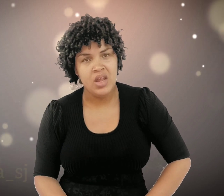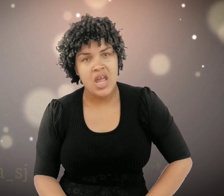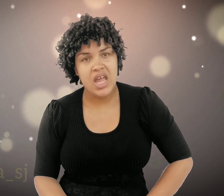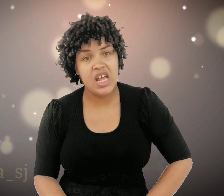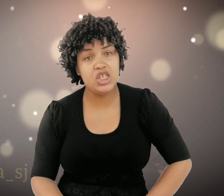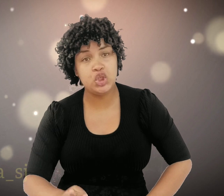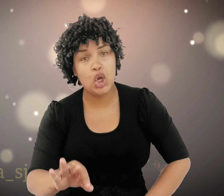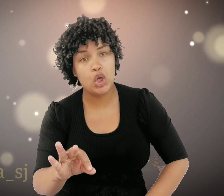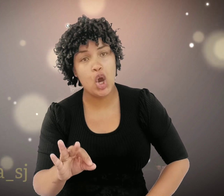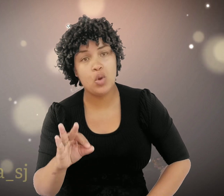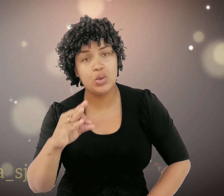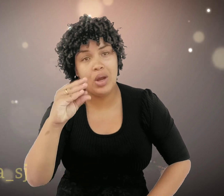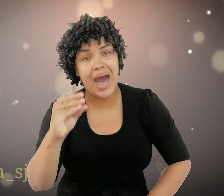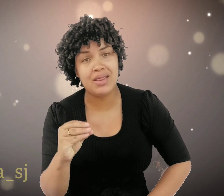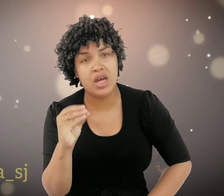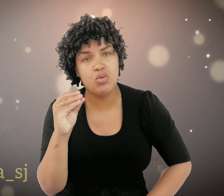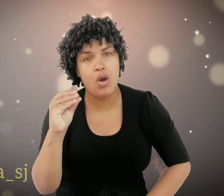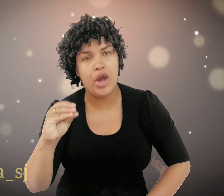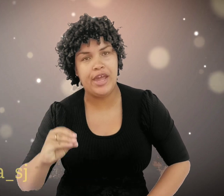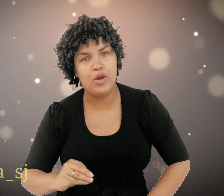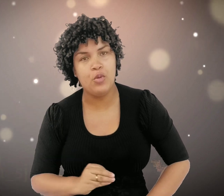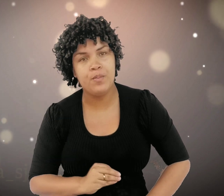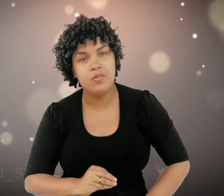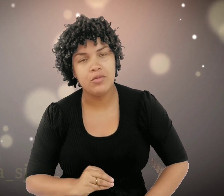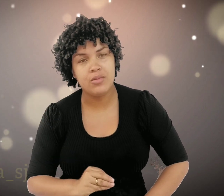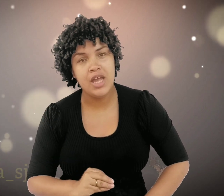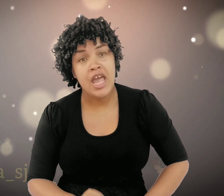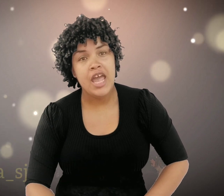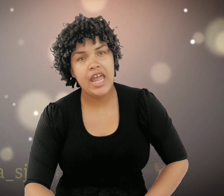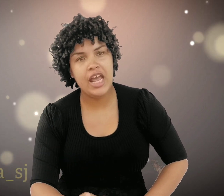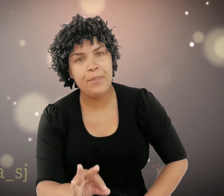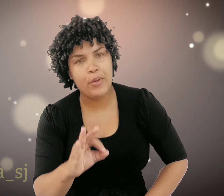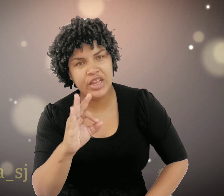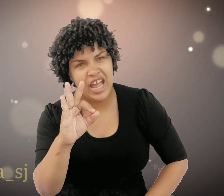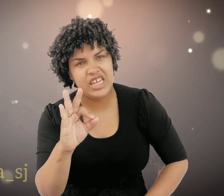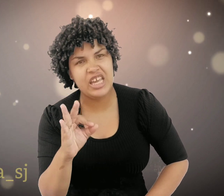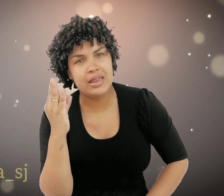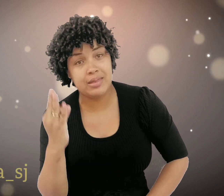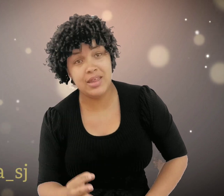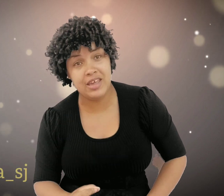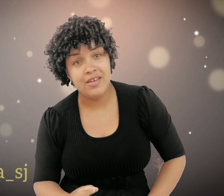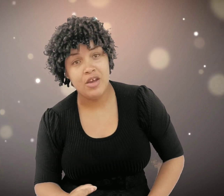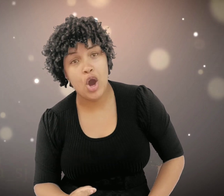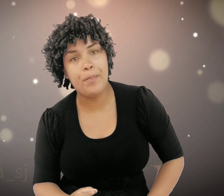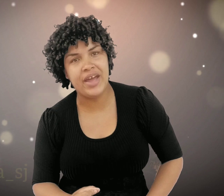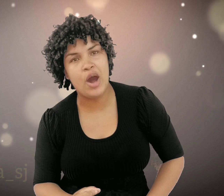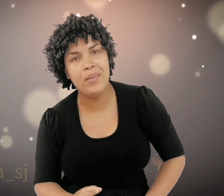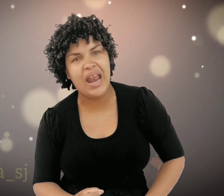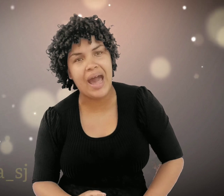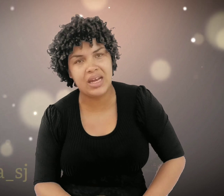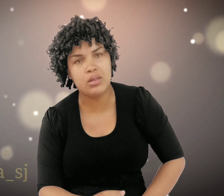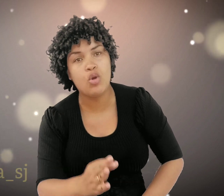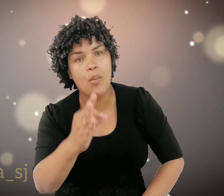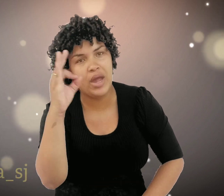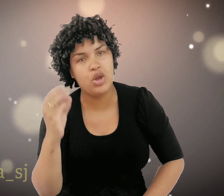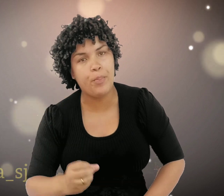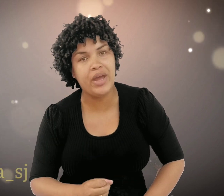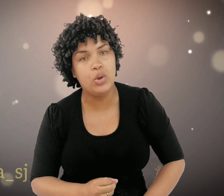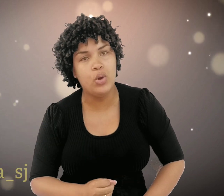Ele chorou quando Lázaro morreu. Ele poderia sim operar o milagre assim como Ele operou.